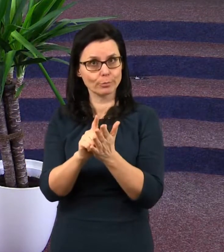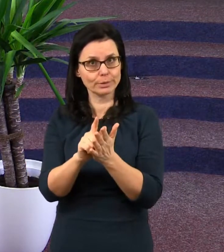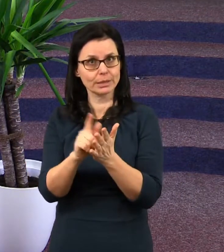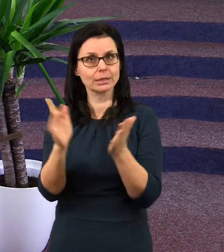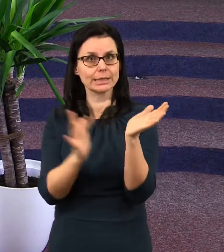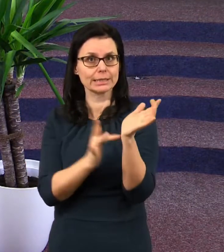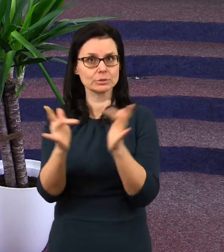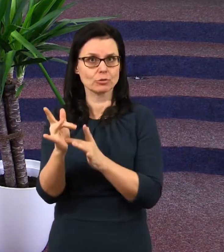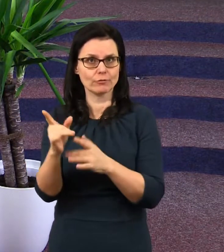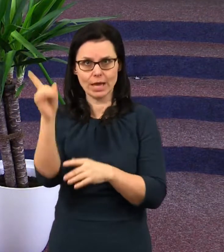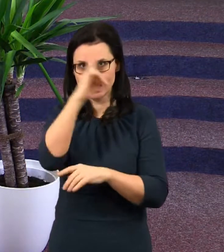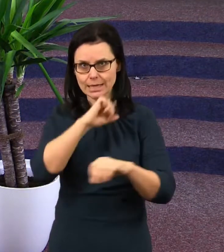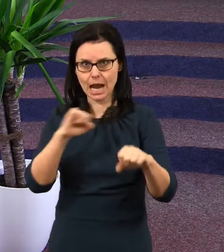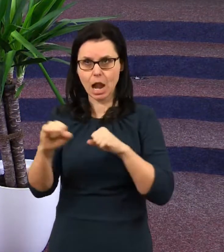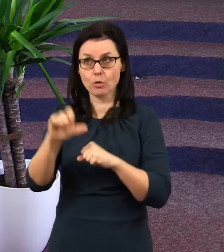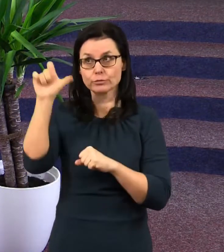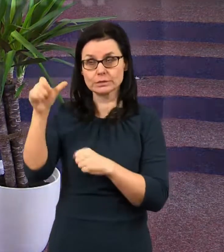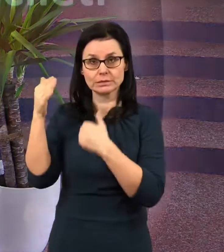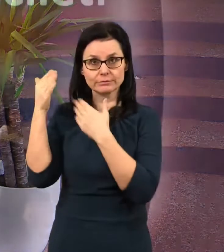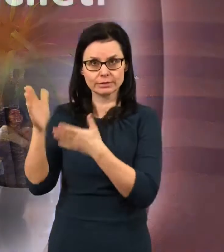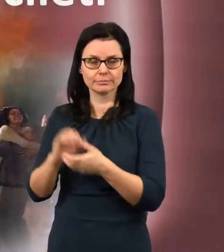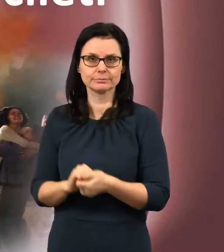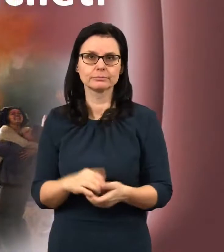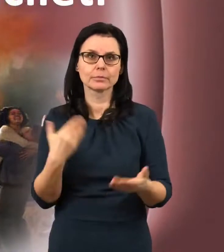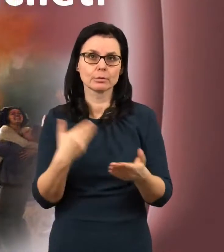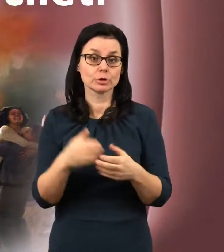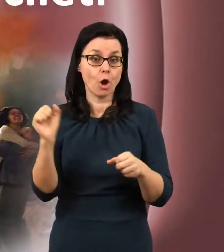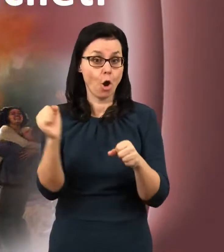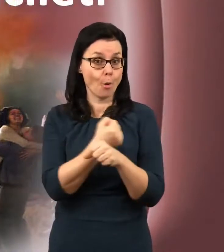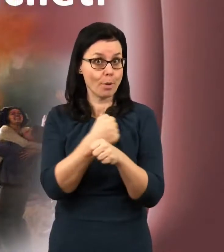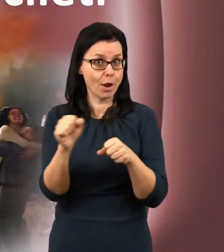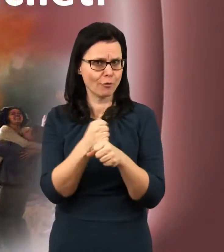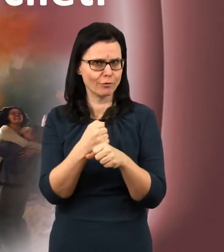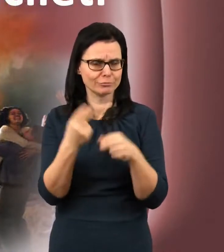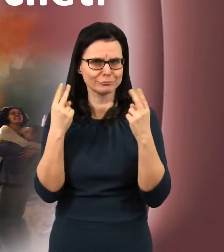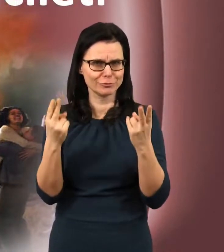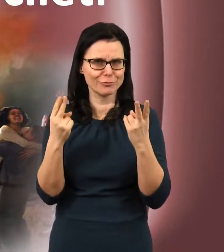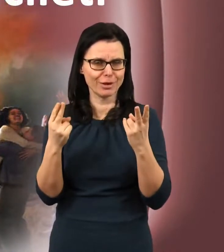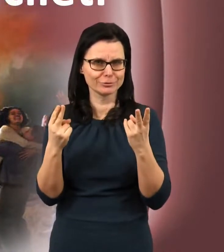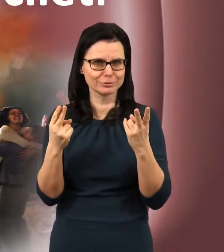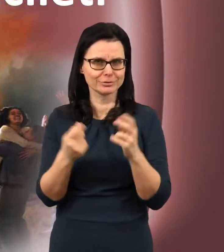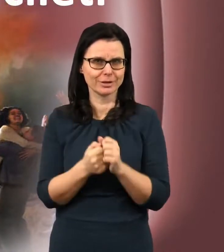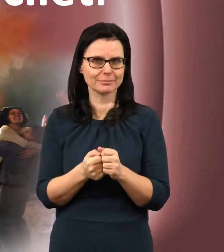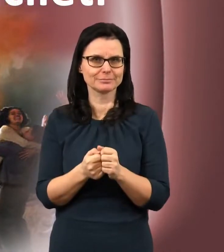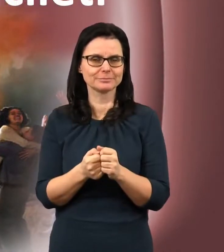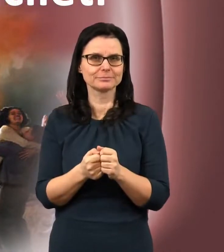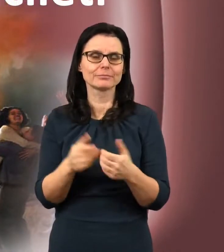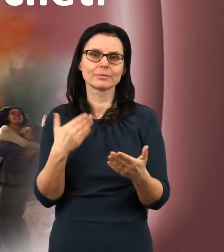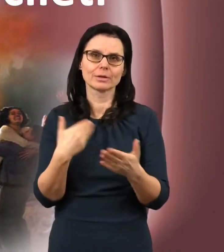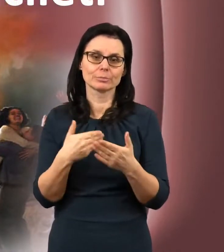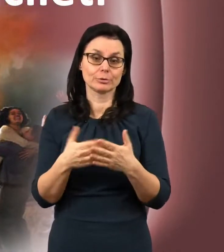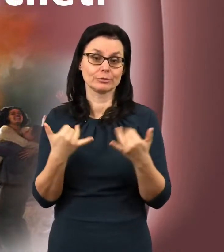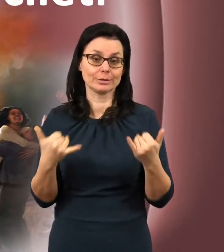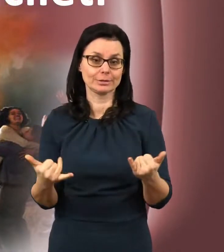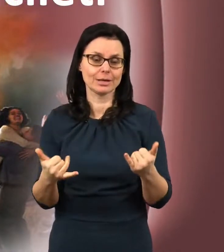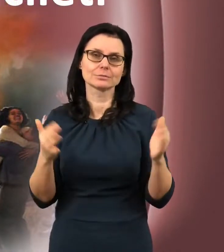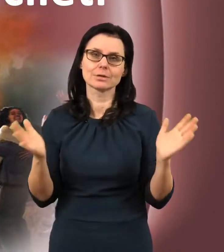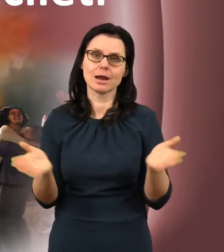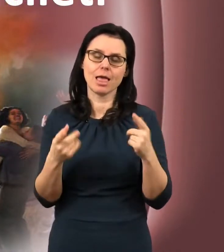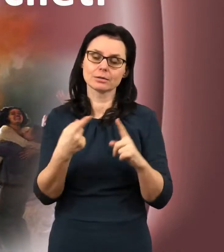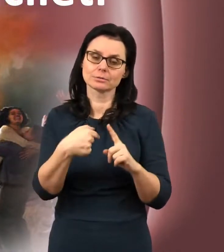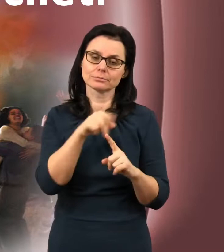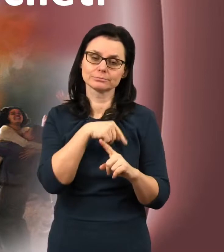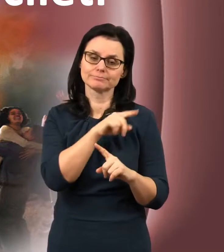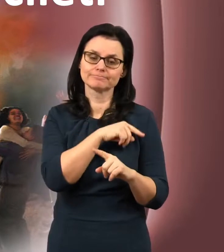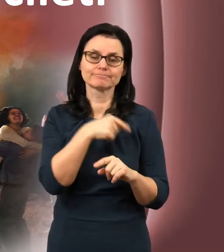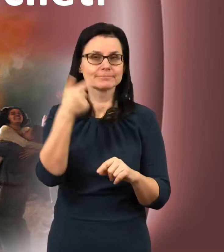království. Ale protože je opakování Matka Moudrosti, tak přece jenom lehce si zopakujeme